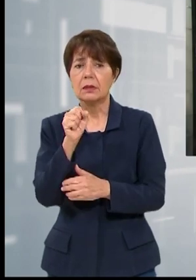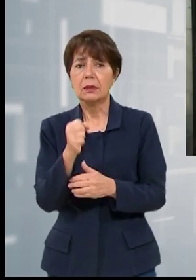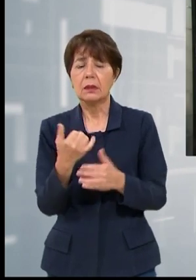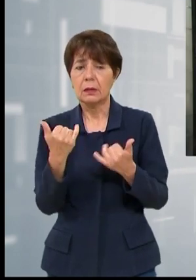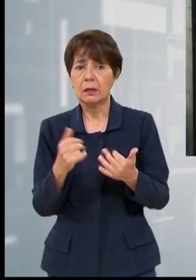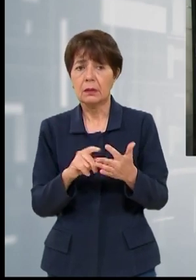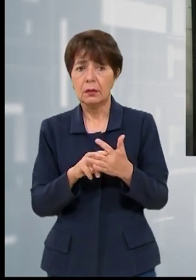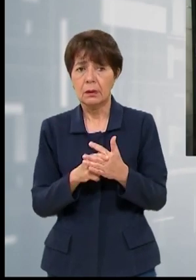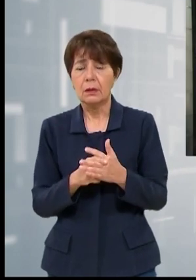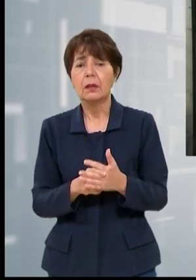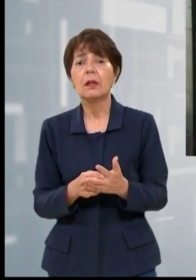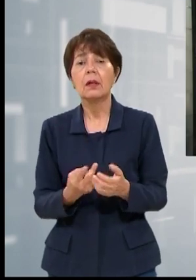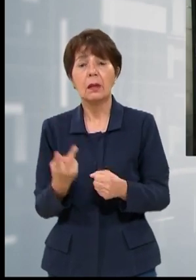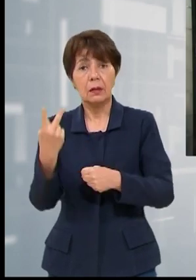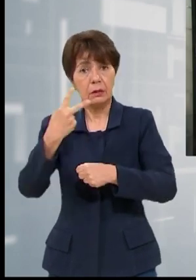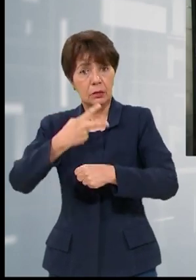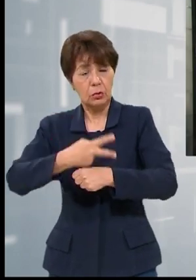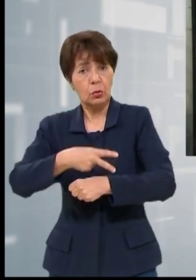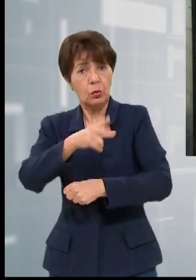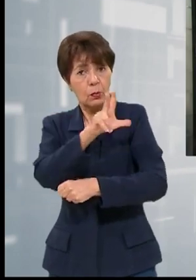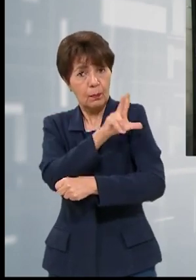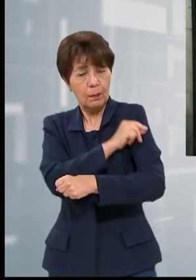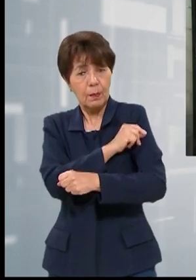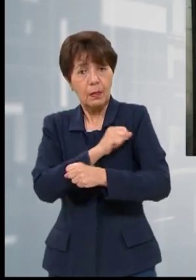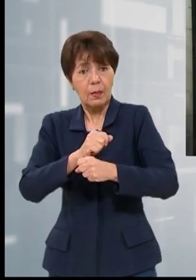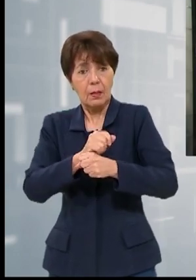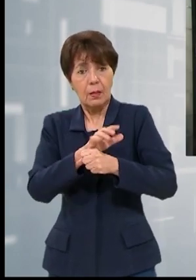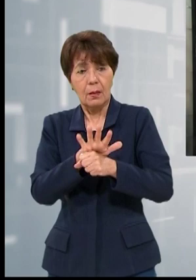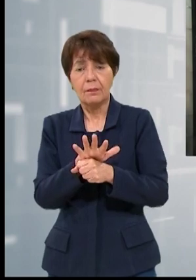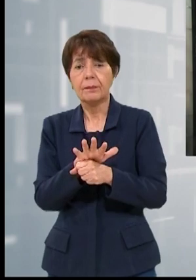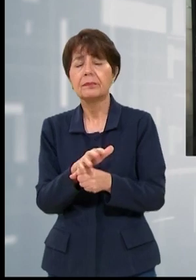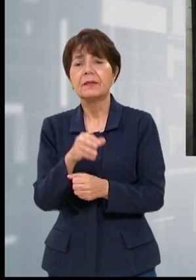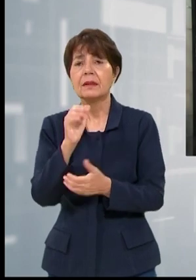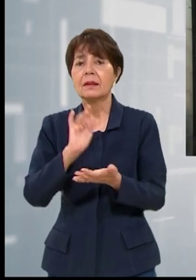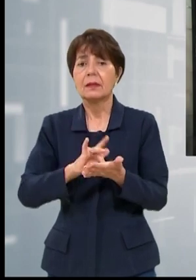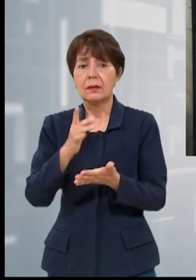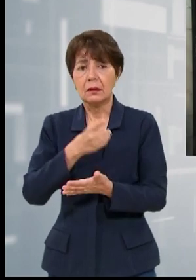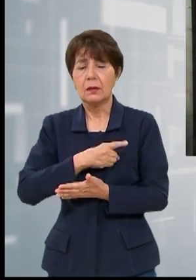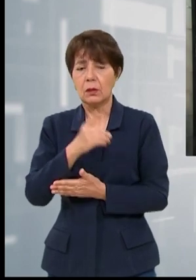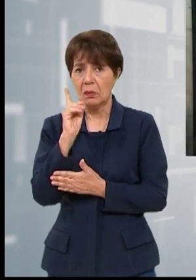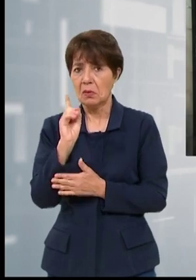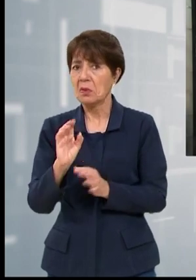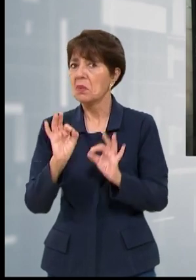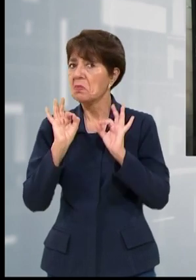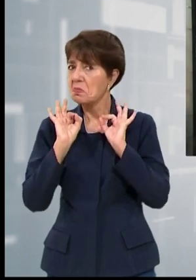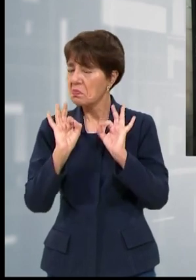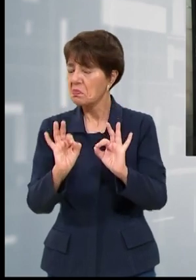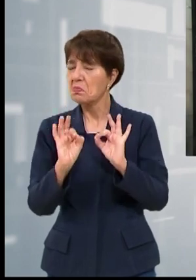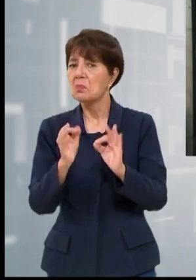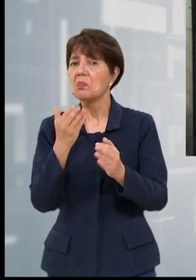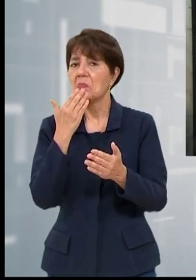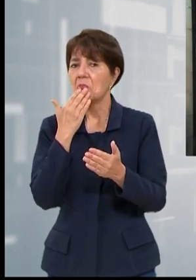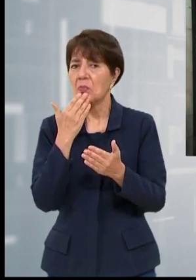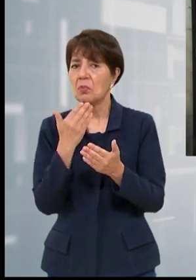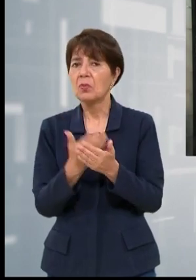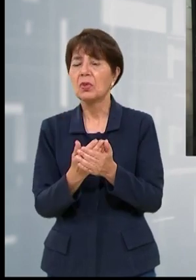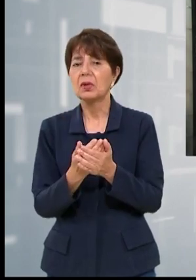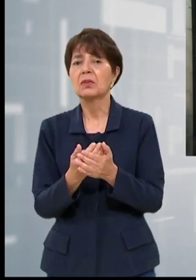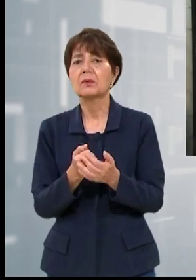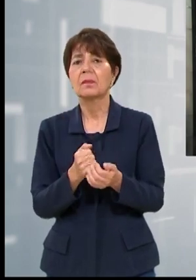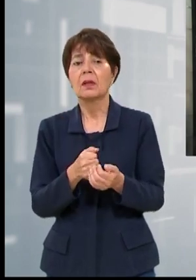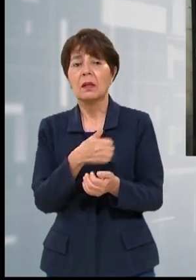el primer refuerzo con ellos, verdad, que gracias a Dios hemos llevado un buen éxito en este aspecto de esta parte de la vacuna.